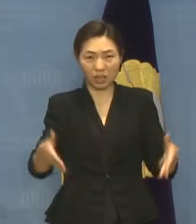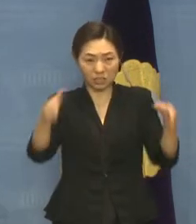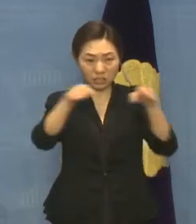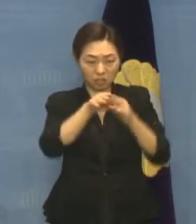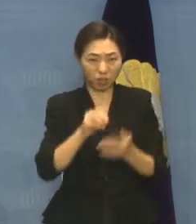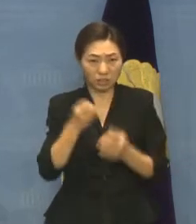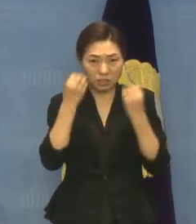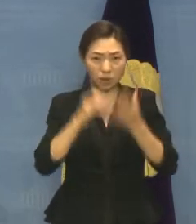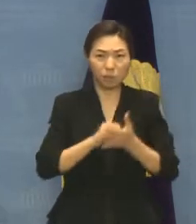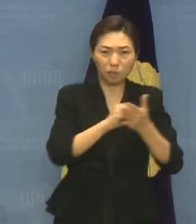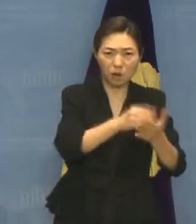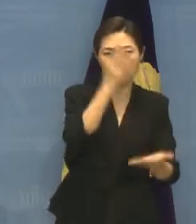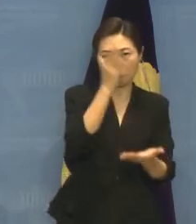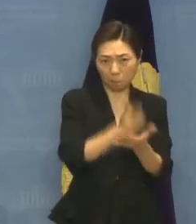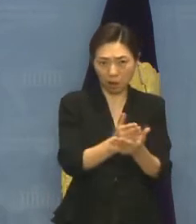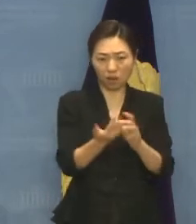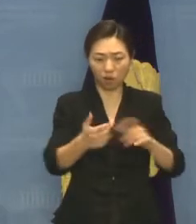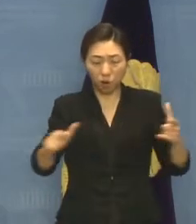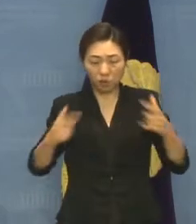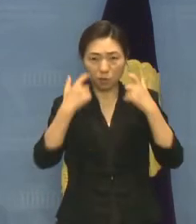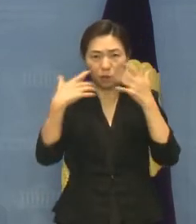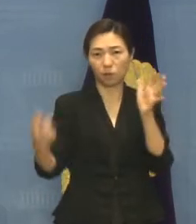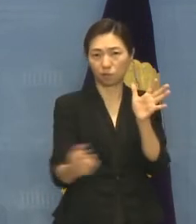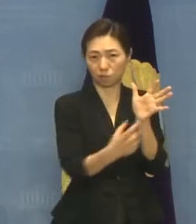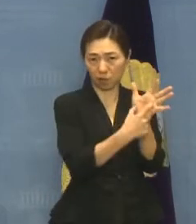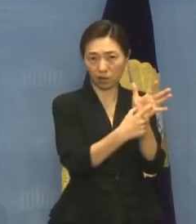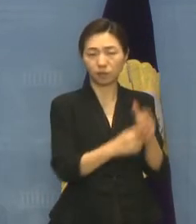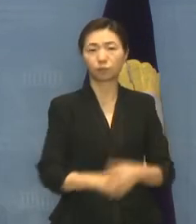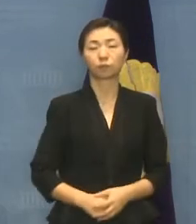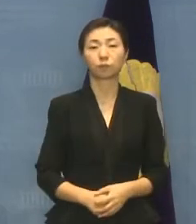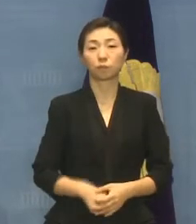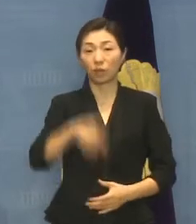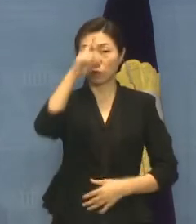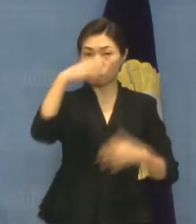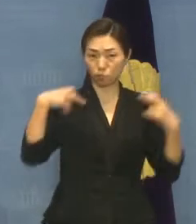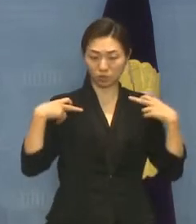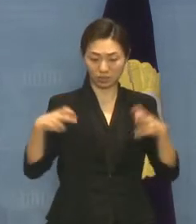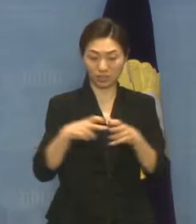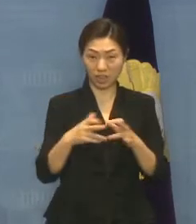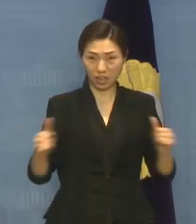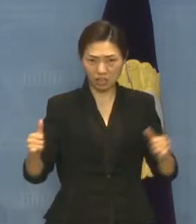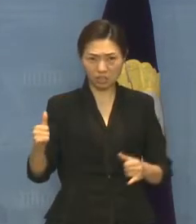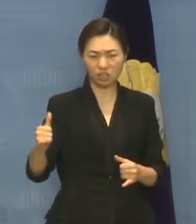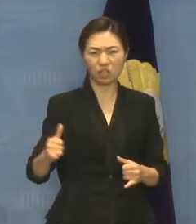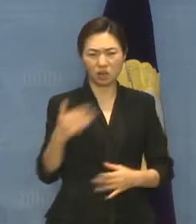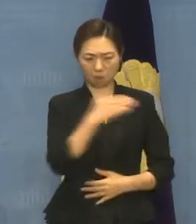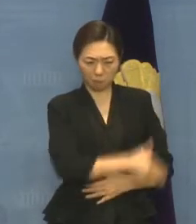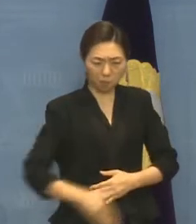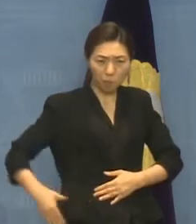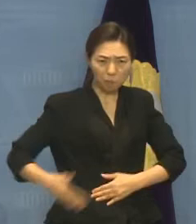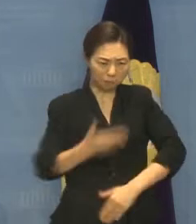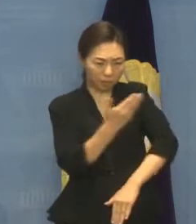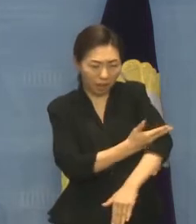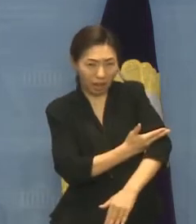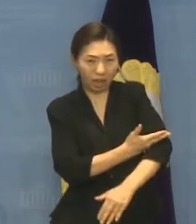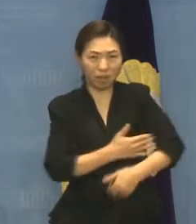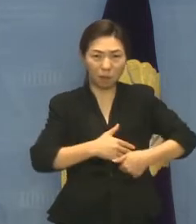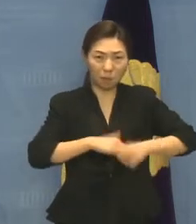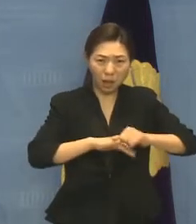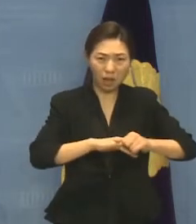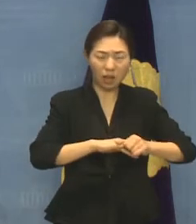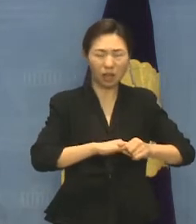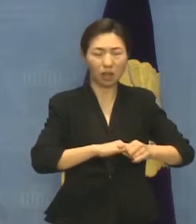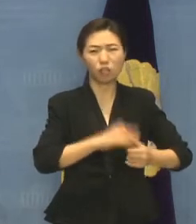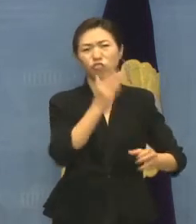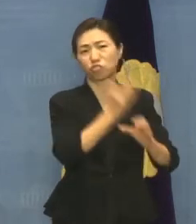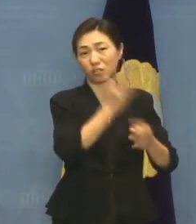명시하라. 하나, 정부는 장애인의 손상이 아니라 사회적 환경과 장애 특성별 요구를